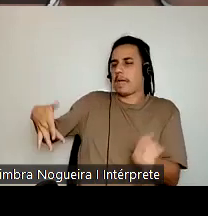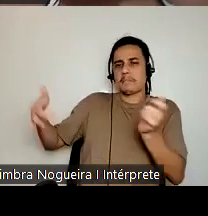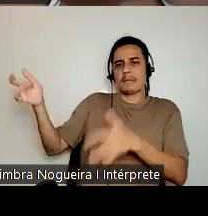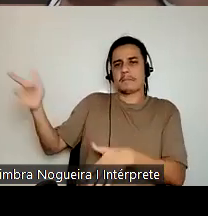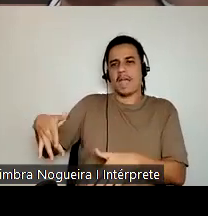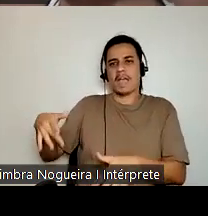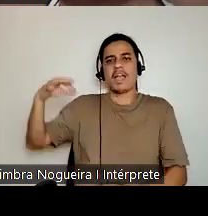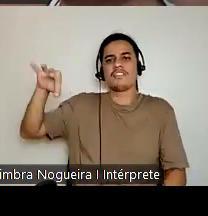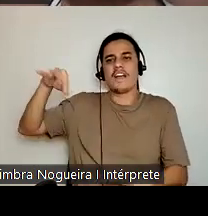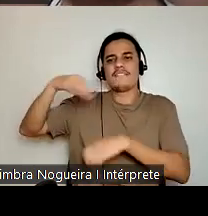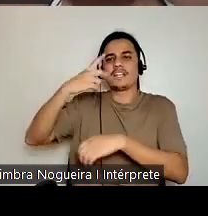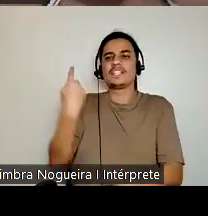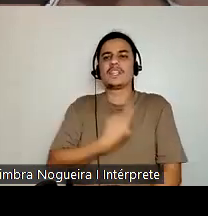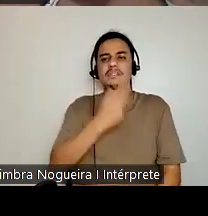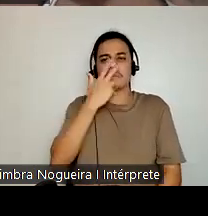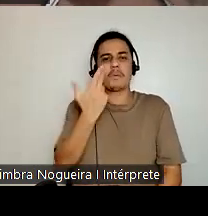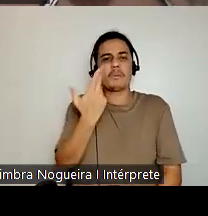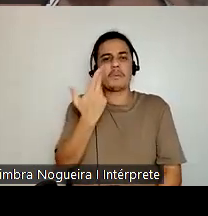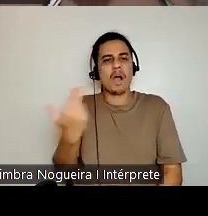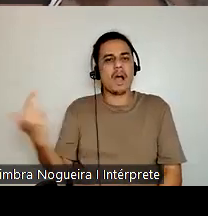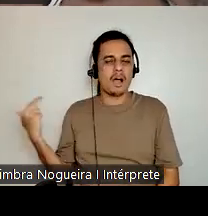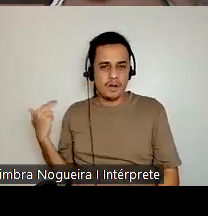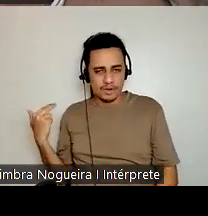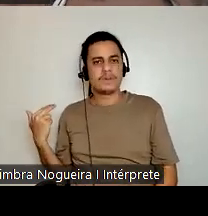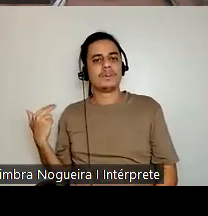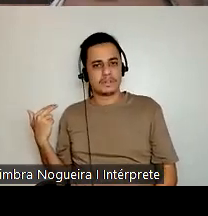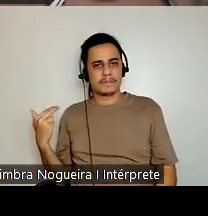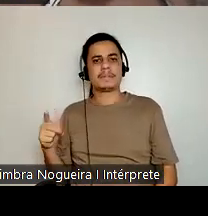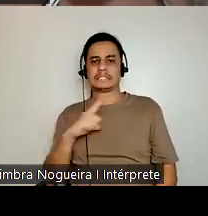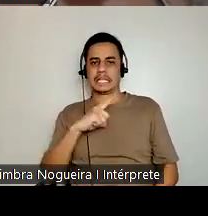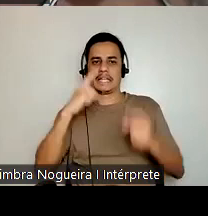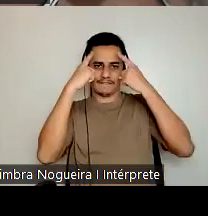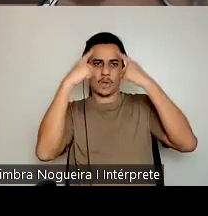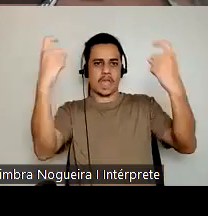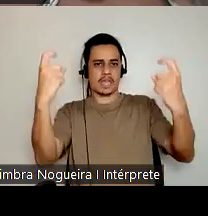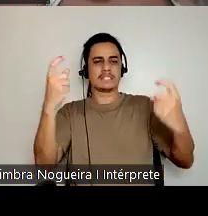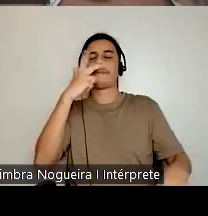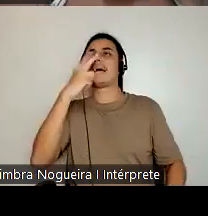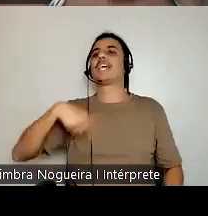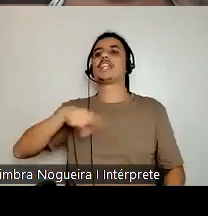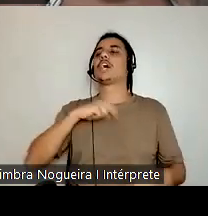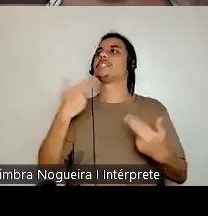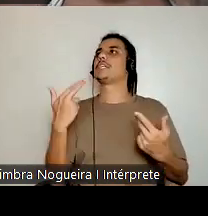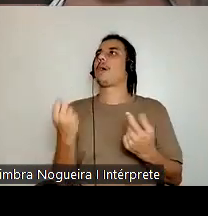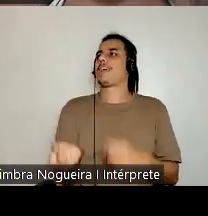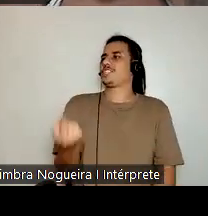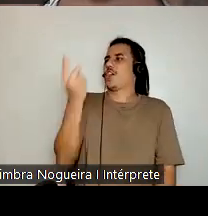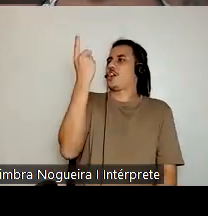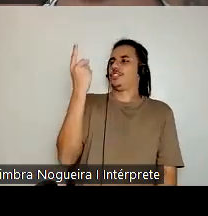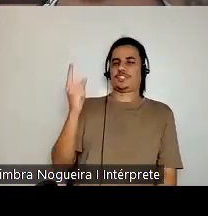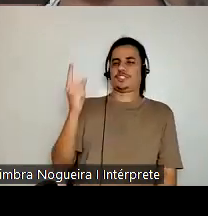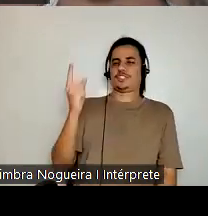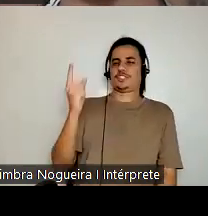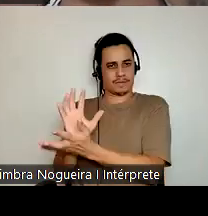brutal, que foi a que aconteceu com a Vênus Negra, e existe essa que nos coloca no lugar de adereço, de exótico. Então, por exemplo,